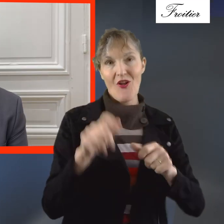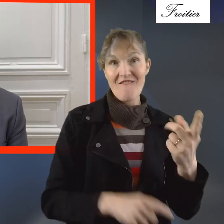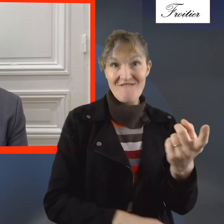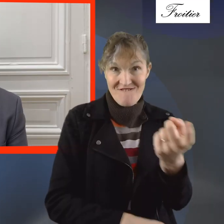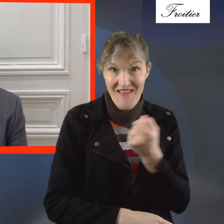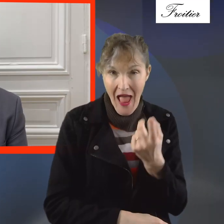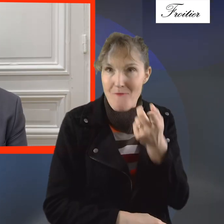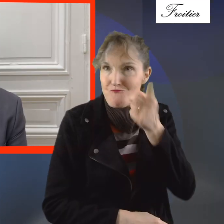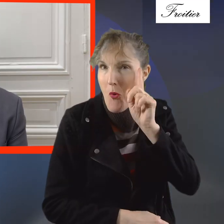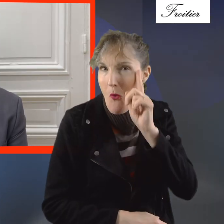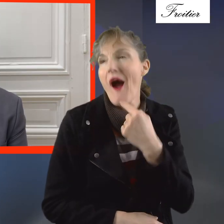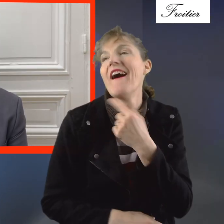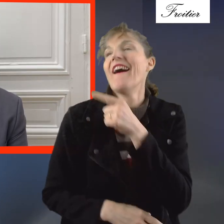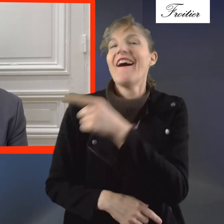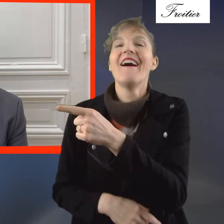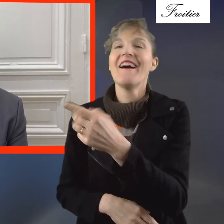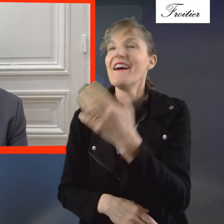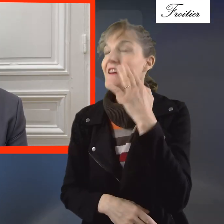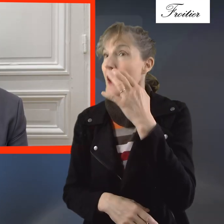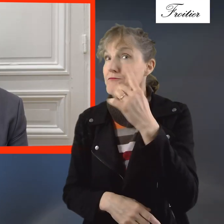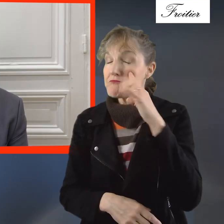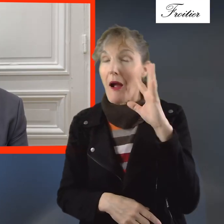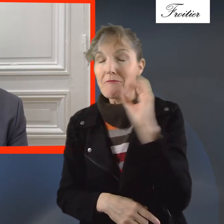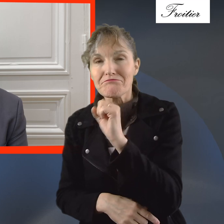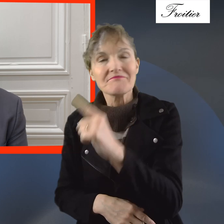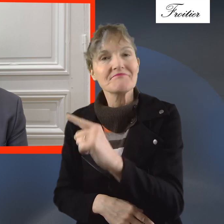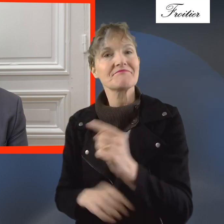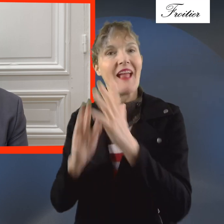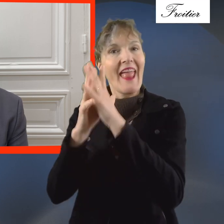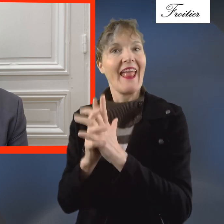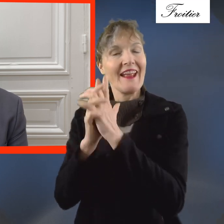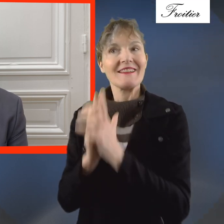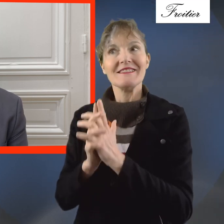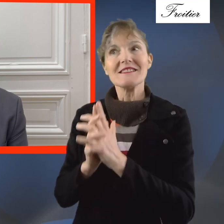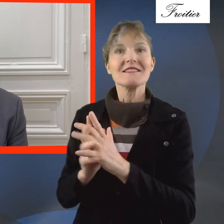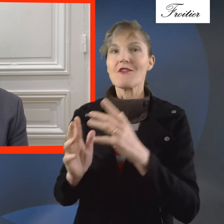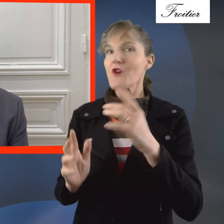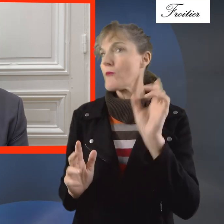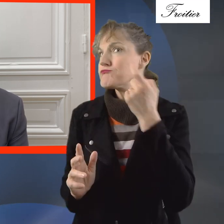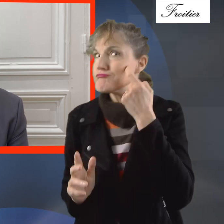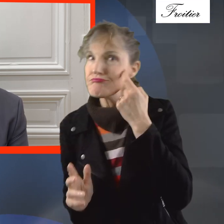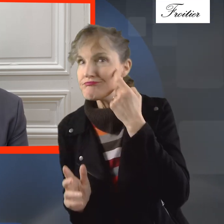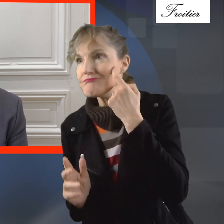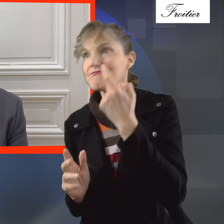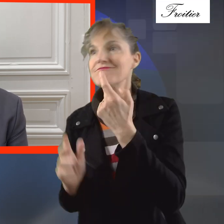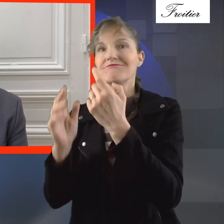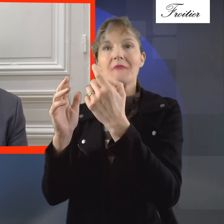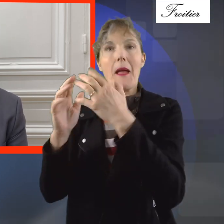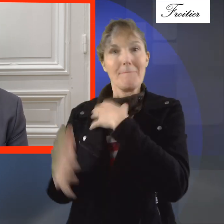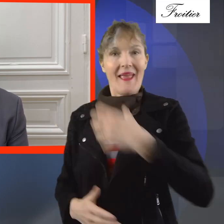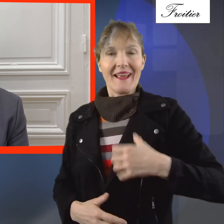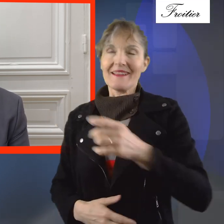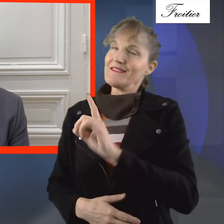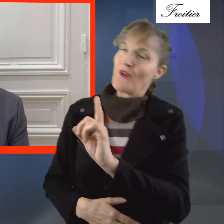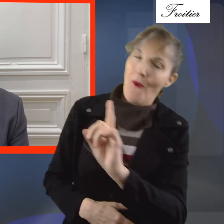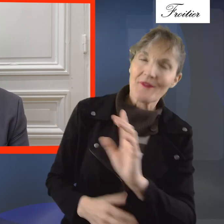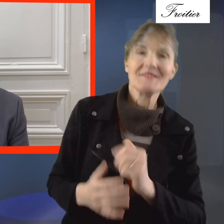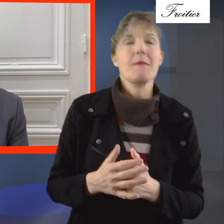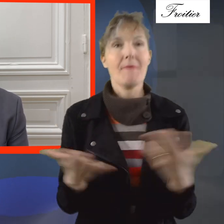qui viennent à l'église parce qu'ils ont entendu parler de nous à la mairie, par exemple. Mais je pense que sur le moyen et long terme, développer ces bonnes